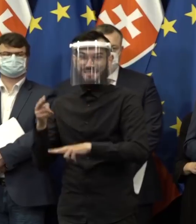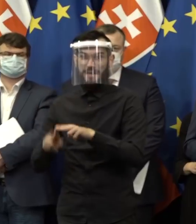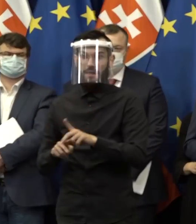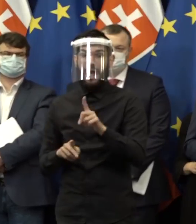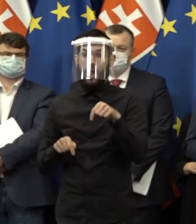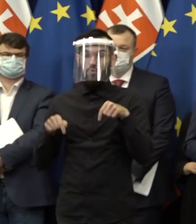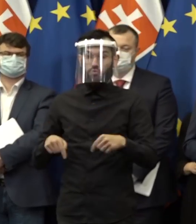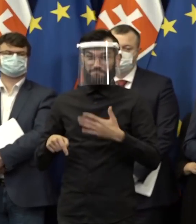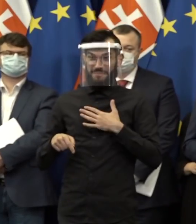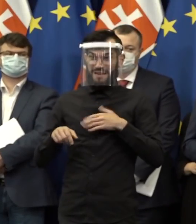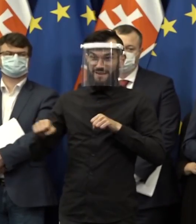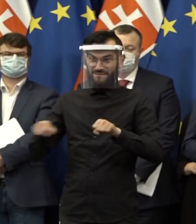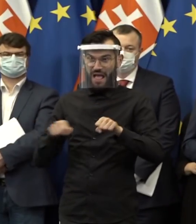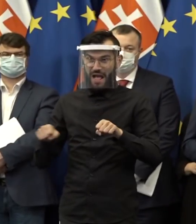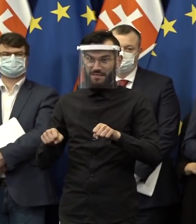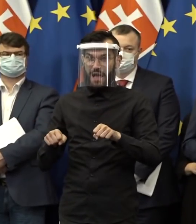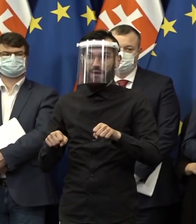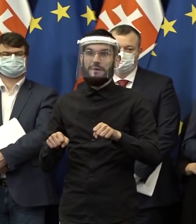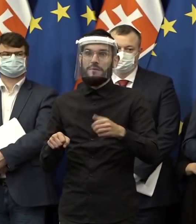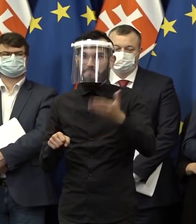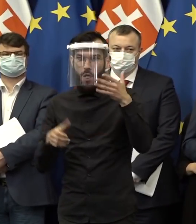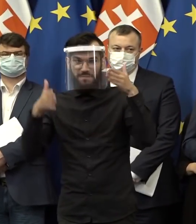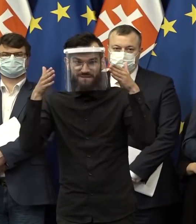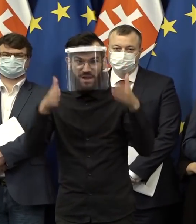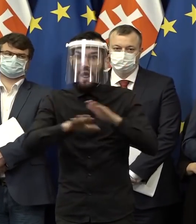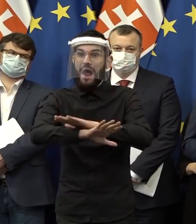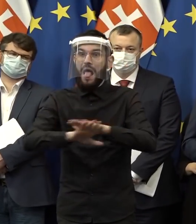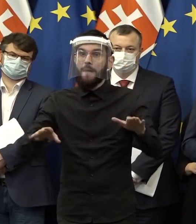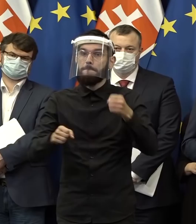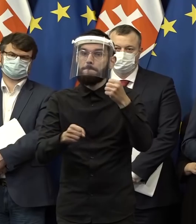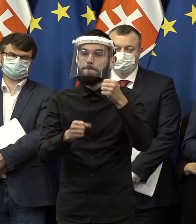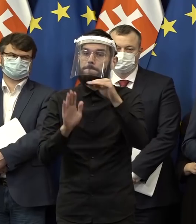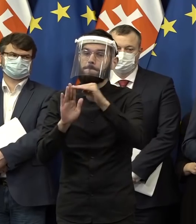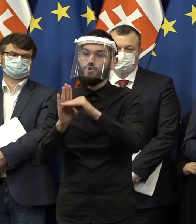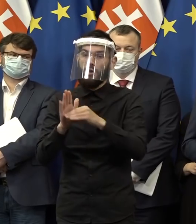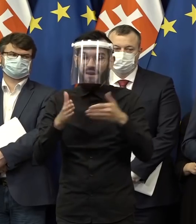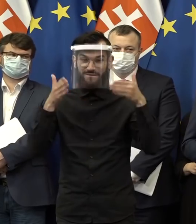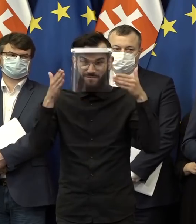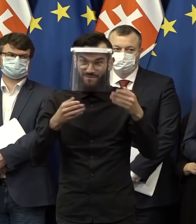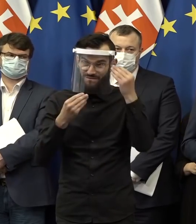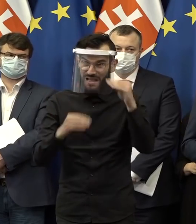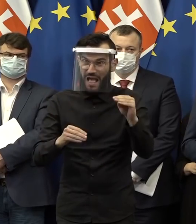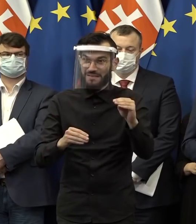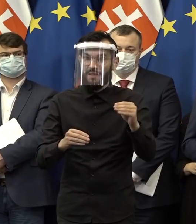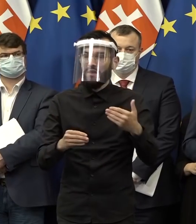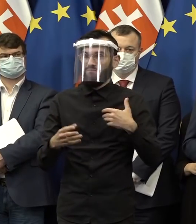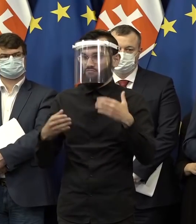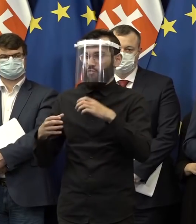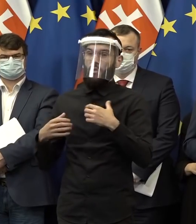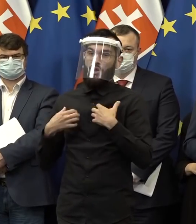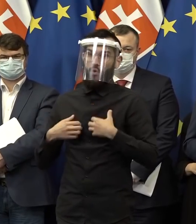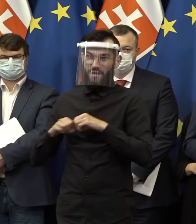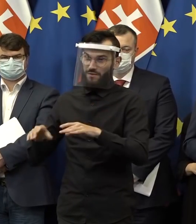touto vládou počas obdobia, keď sa mala venovať len programovému vyhláseniu vlády. A za toto im